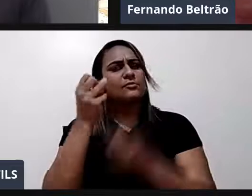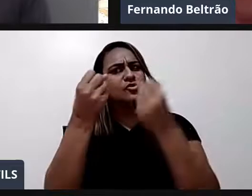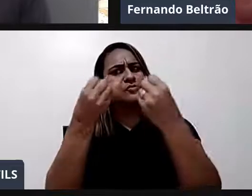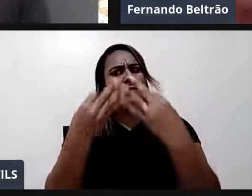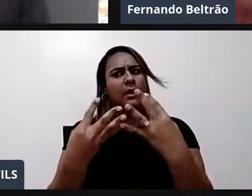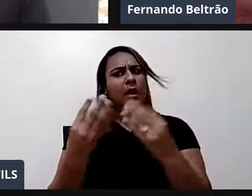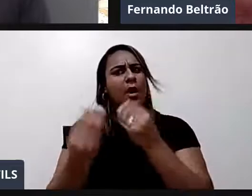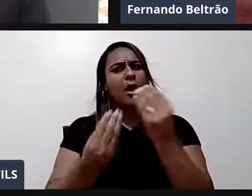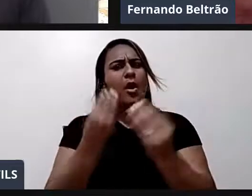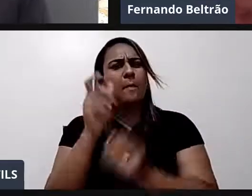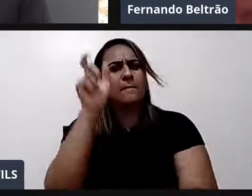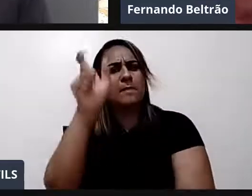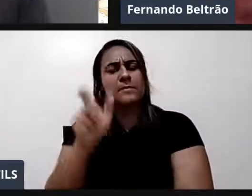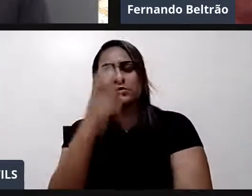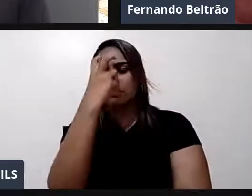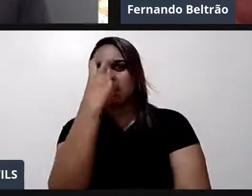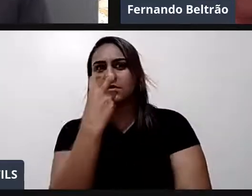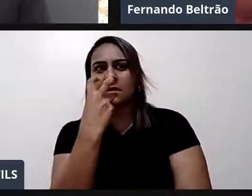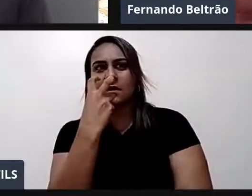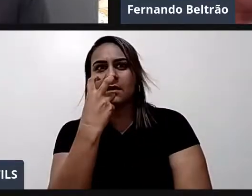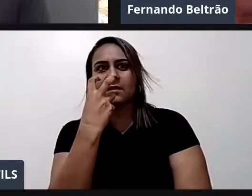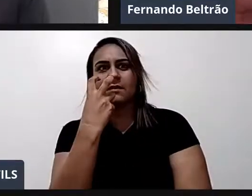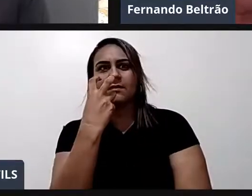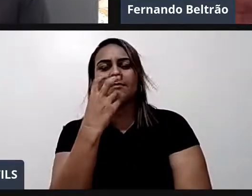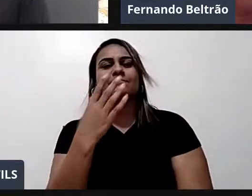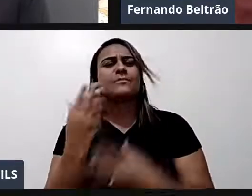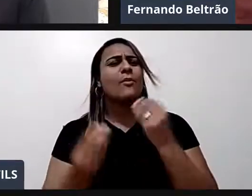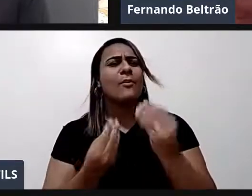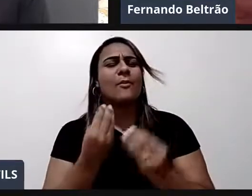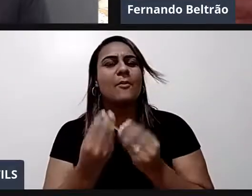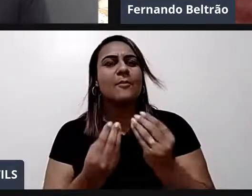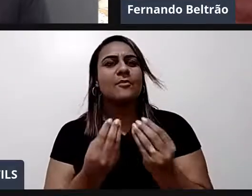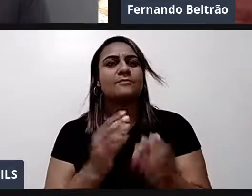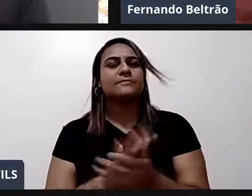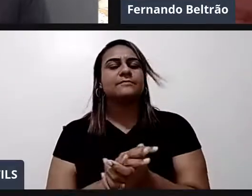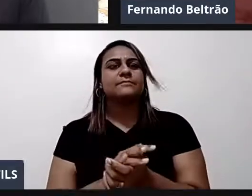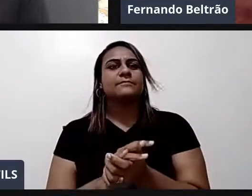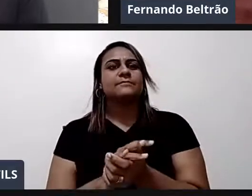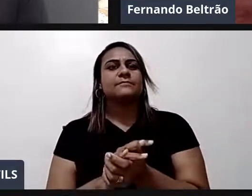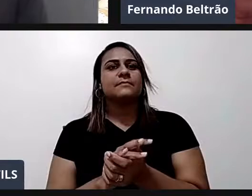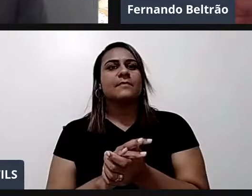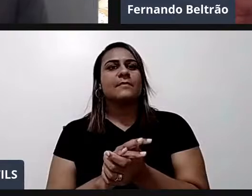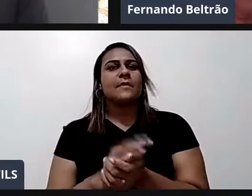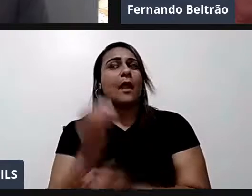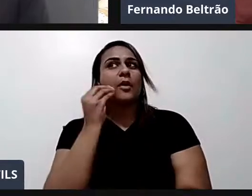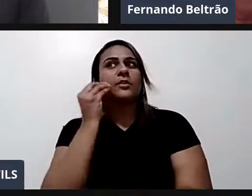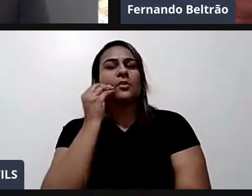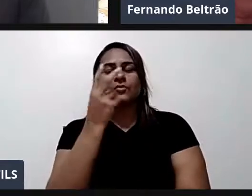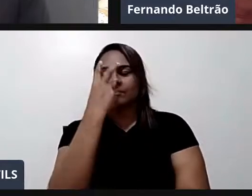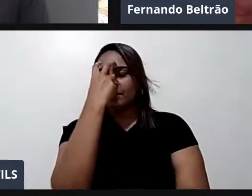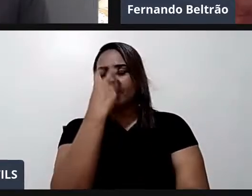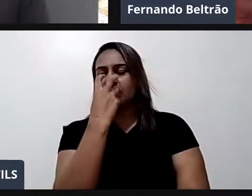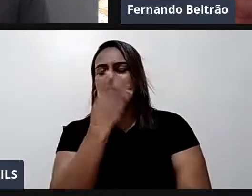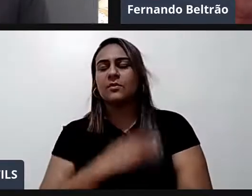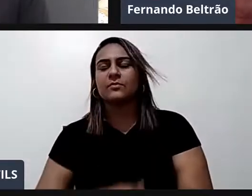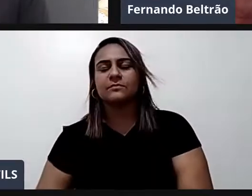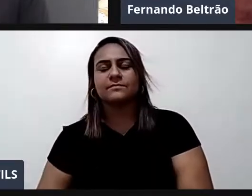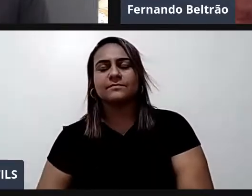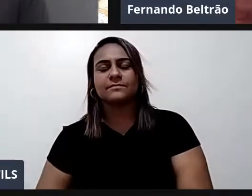Todas as vezes que vou fazer isso. Eu sempre fecho os olhos. E a razão é simples. Quando eu fecho os olhos. Eu enxergo